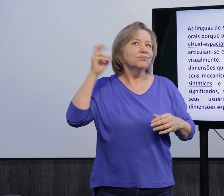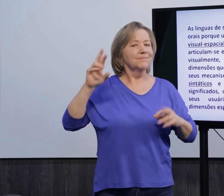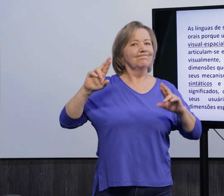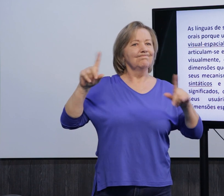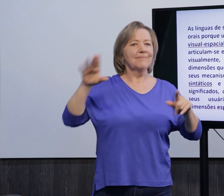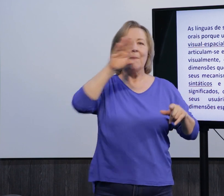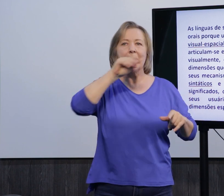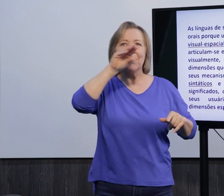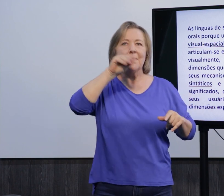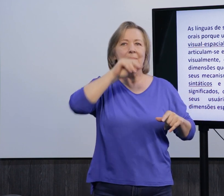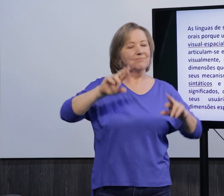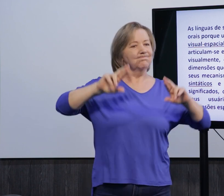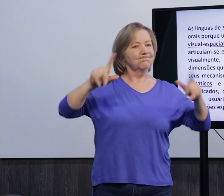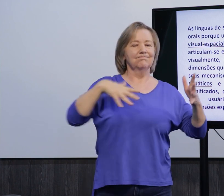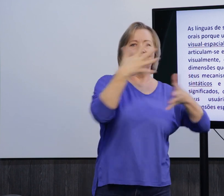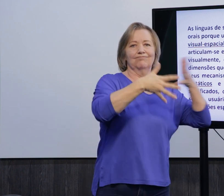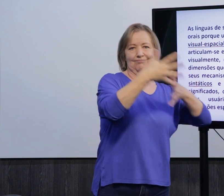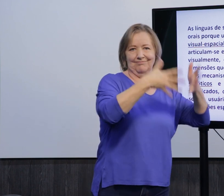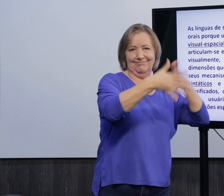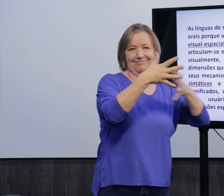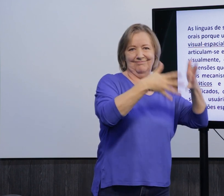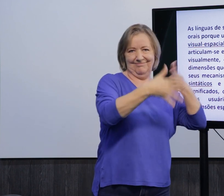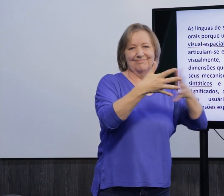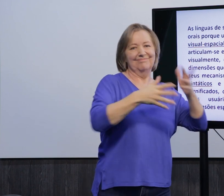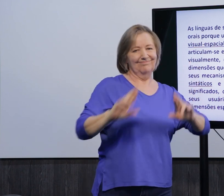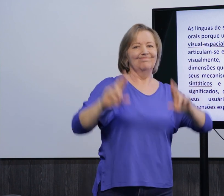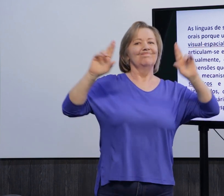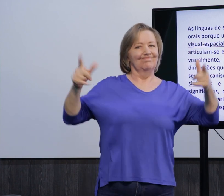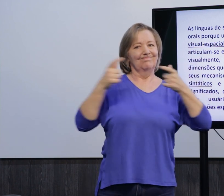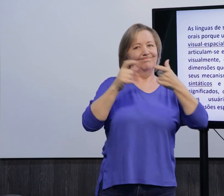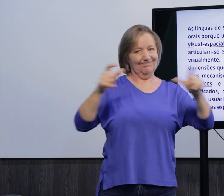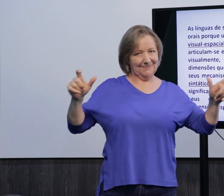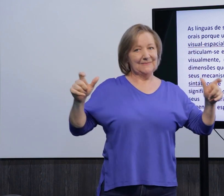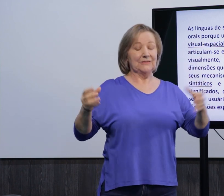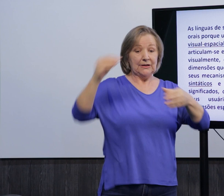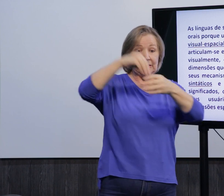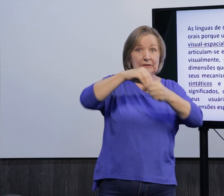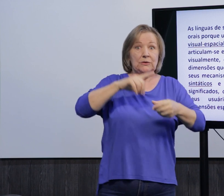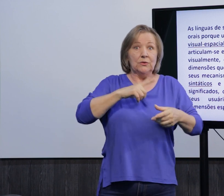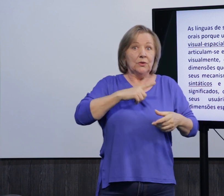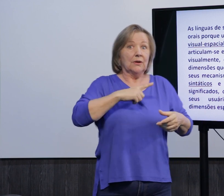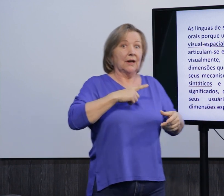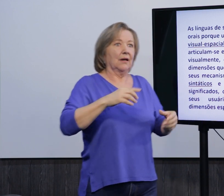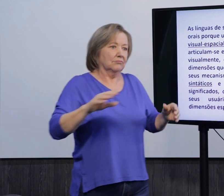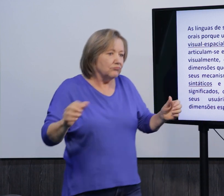oral auditivo, certo? E a língua de sinais é diferente, porque ela usa a visão e o